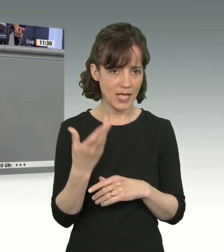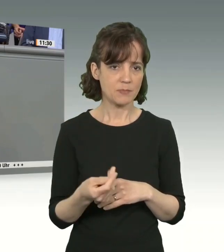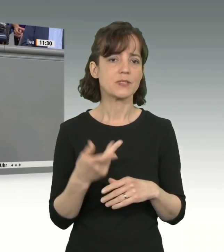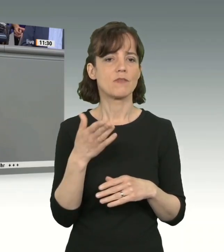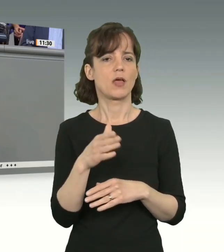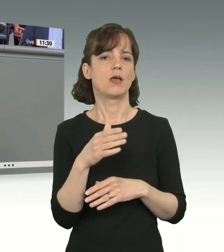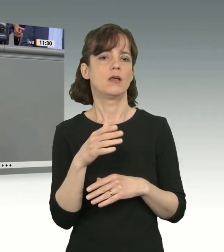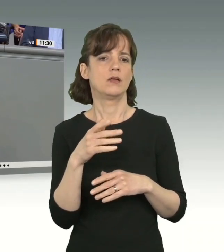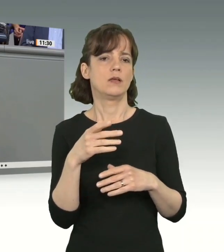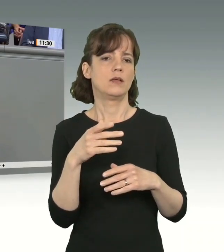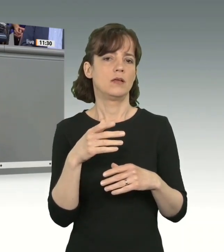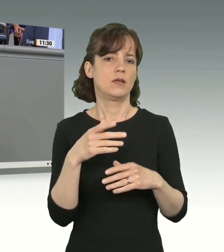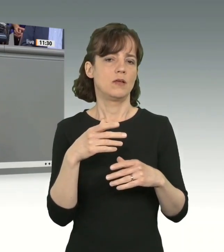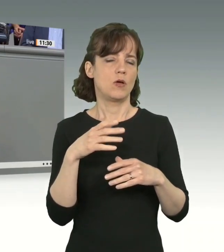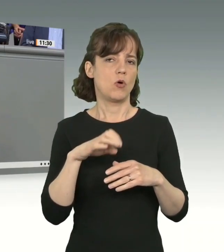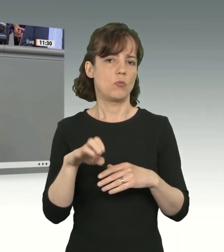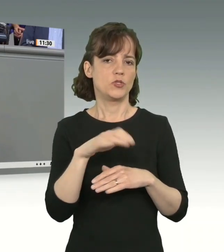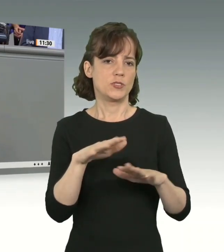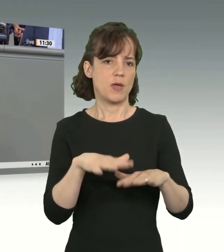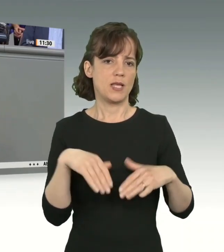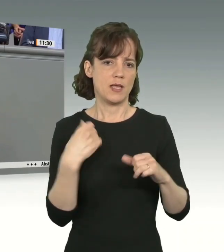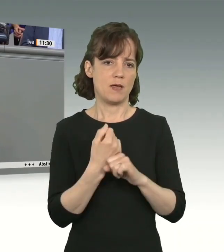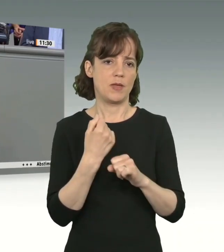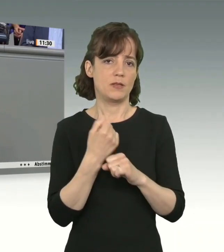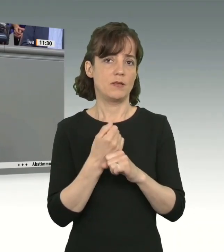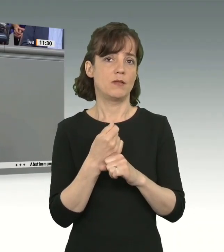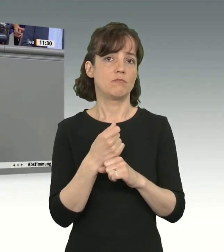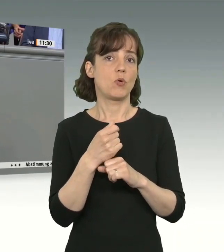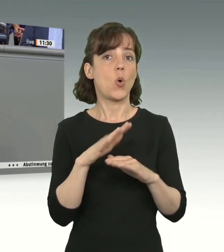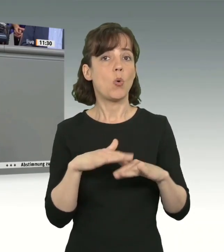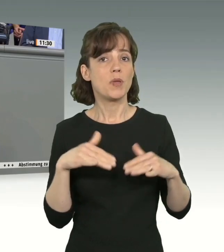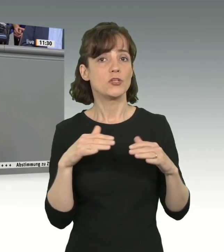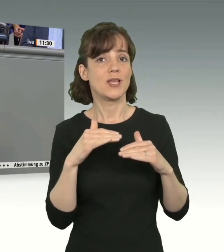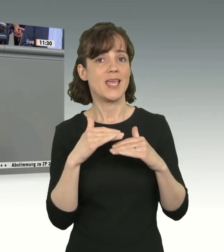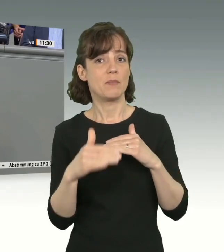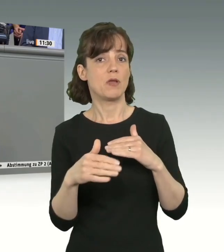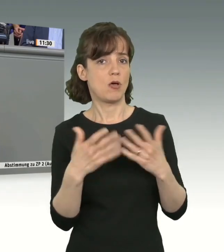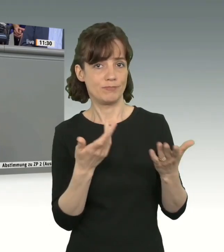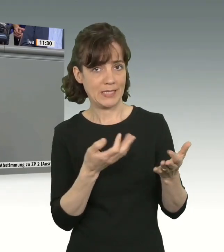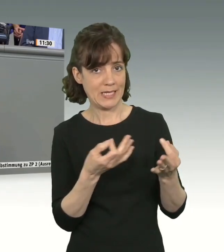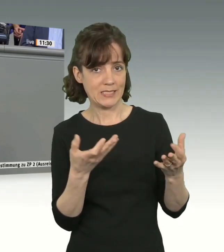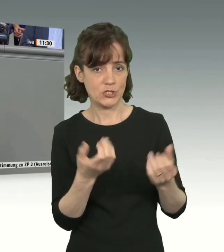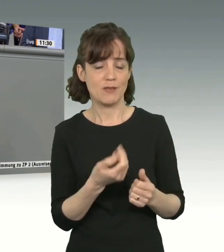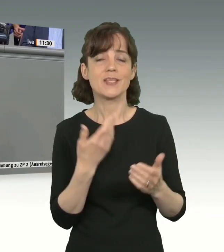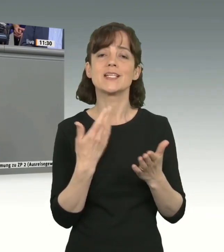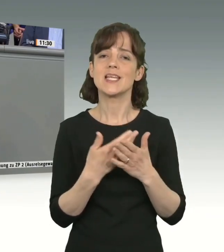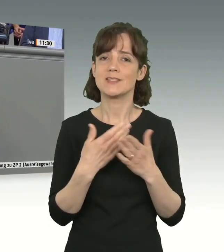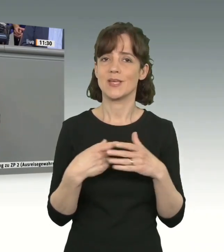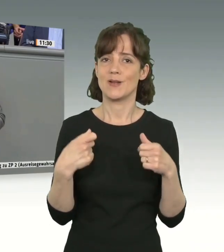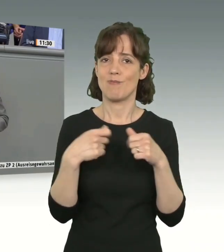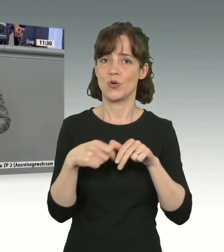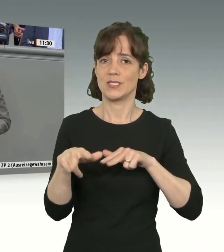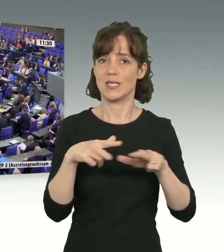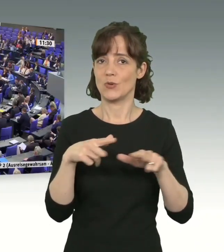europäischen Ebene, liebe Christdemokratinnen und Christdemokraten, haben Sie nämlich auch nichts hinbekommen. Und deswegen wird die Bundesregierung jetzt